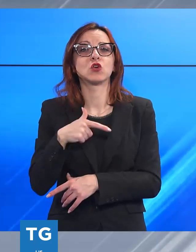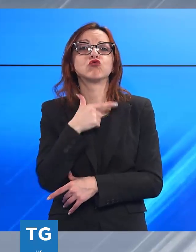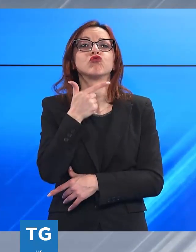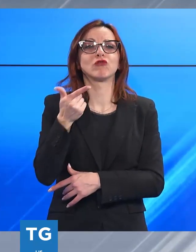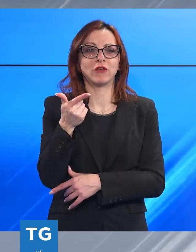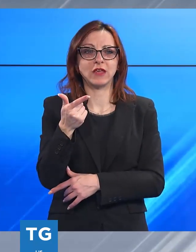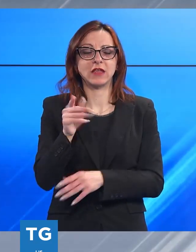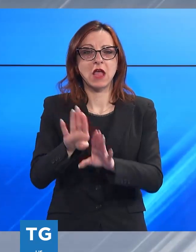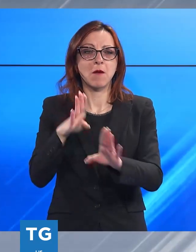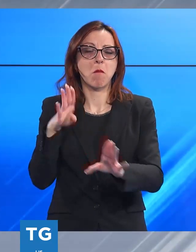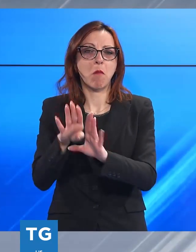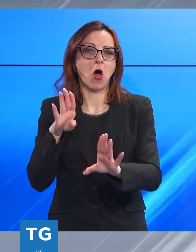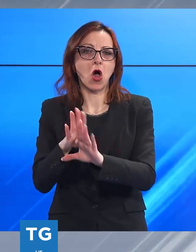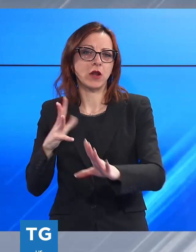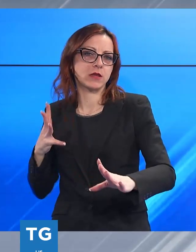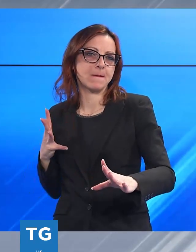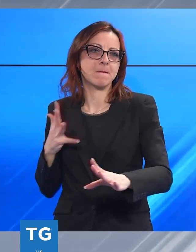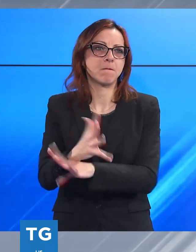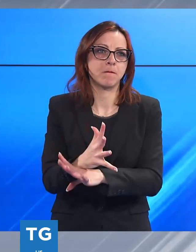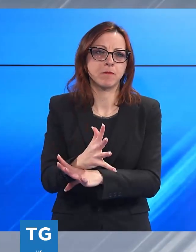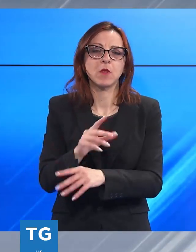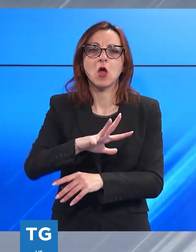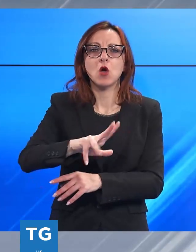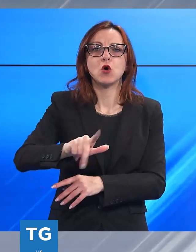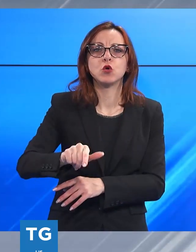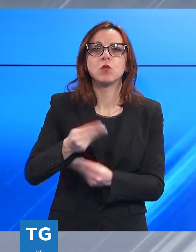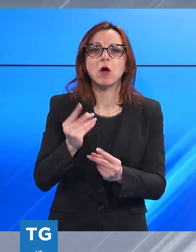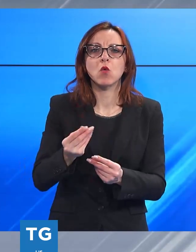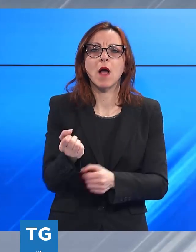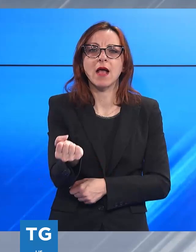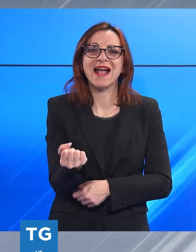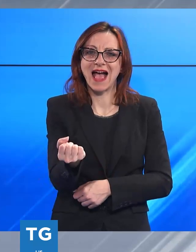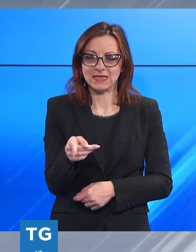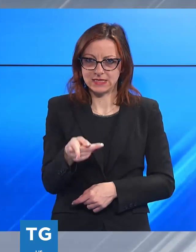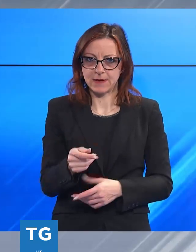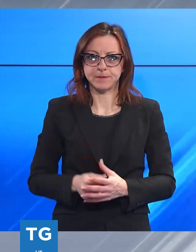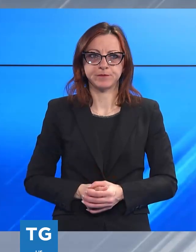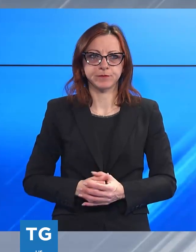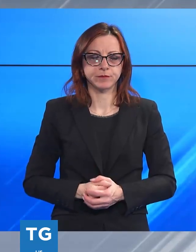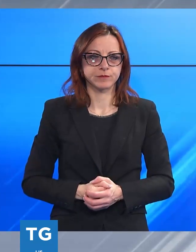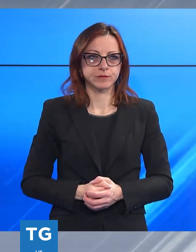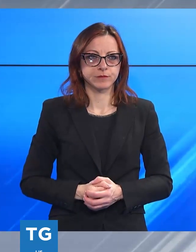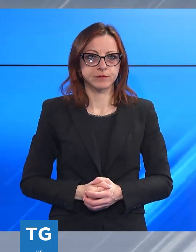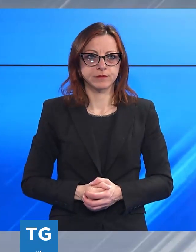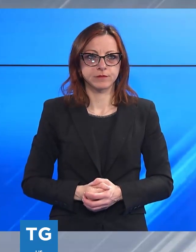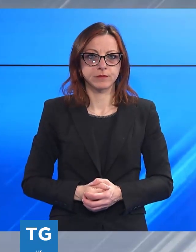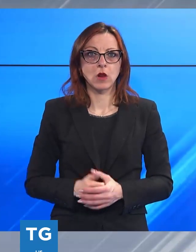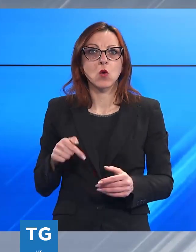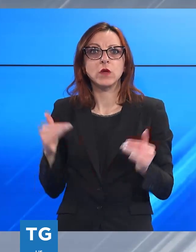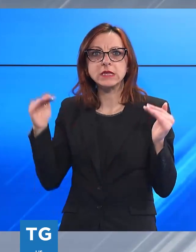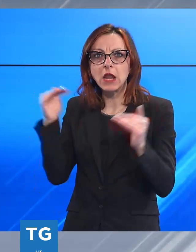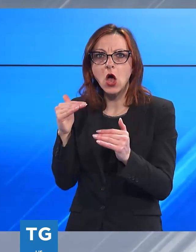porta e alla volgibile e hanno portato via una volta all'interno il registratore di cassa. Allora sono entrati, si stanotte,